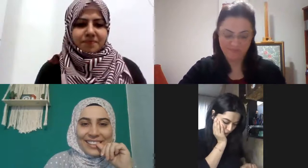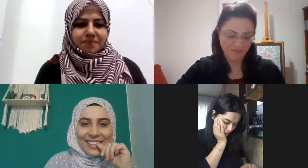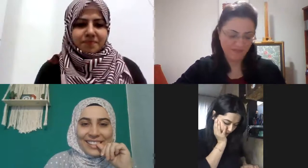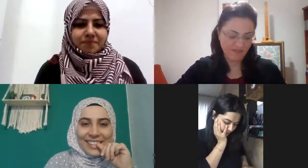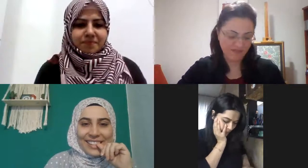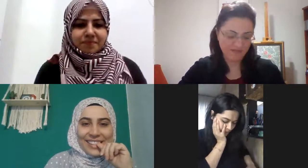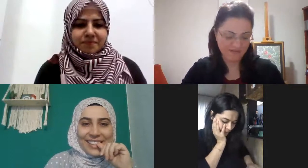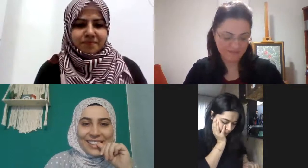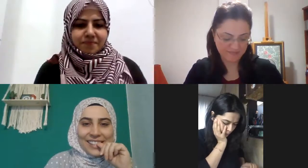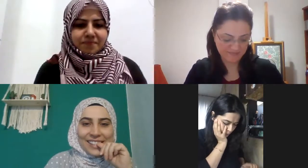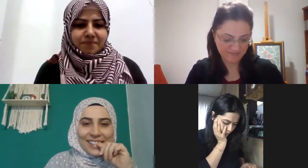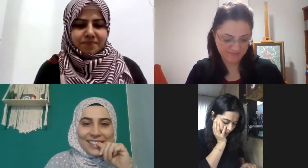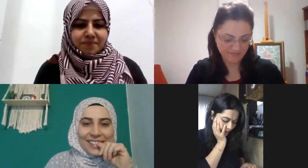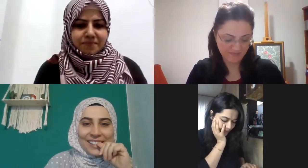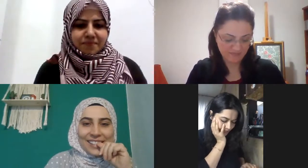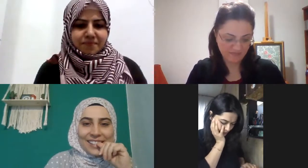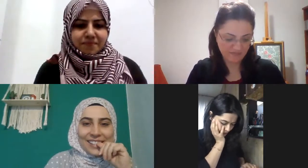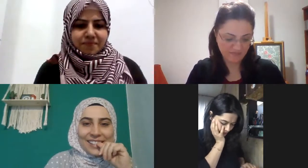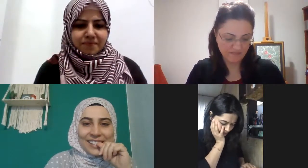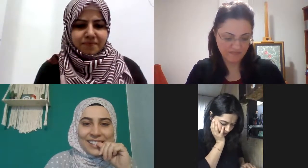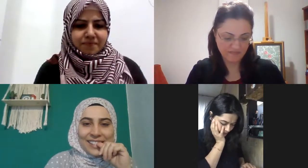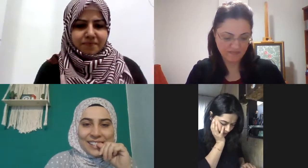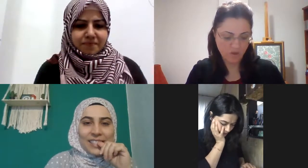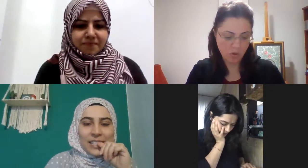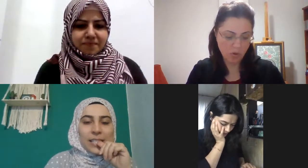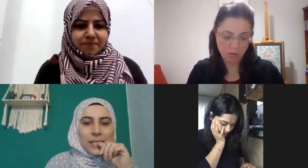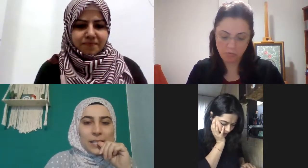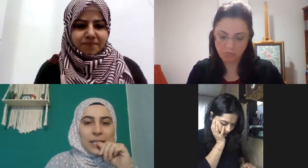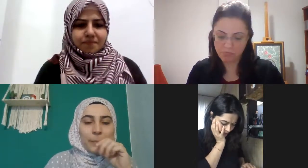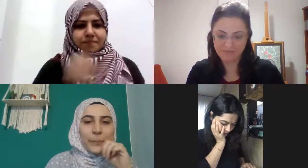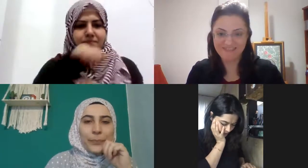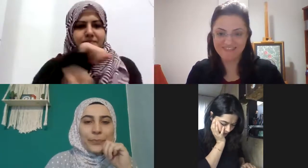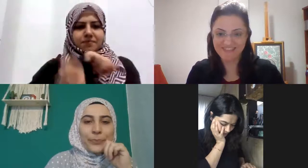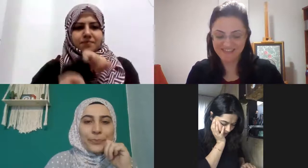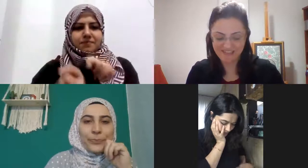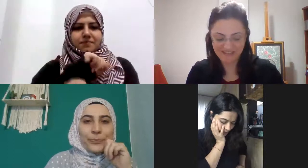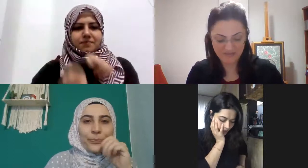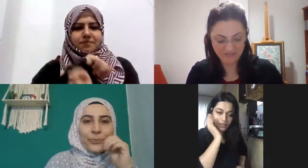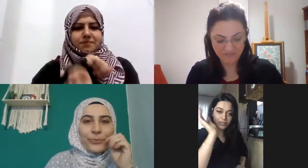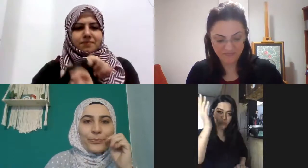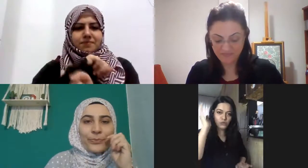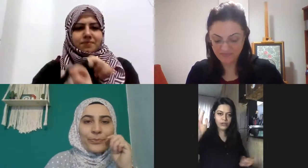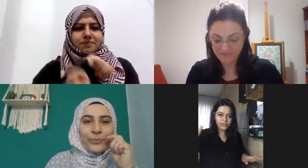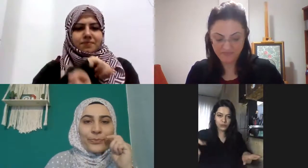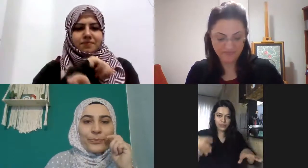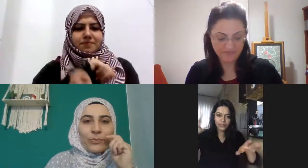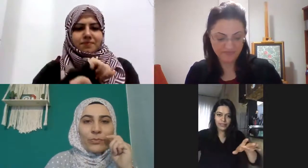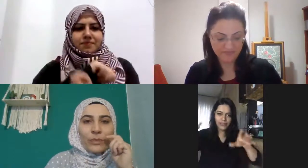zaman ya da alfabe biliyorsunuzdur aileden başlayalım aile ve çevresi aylar günler sonra renkler